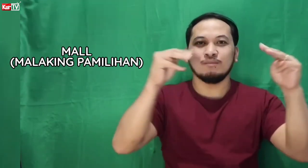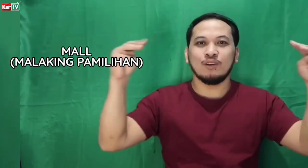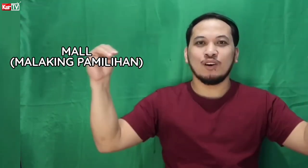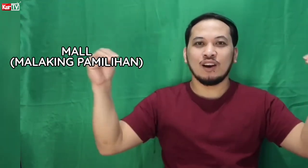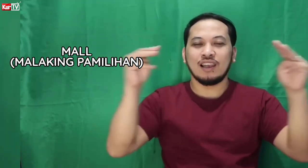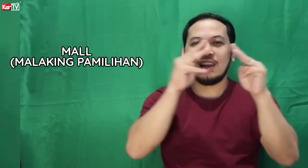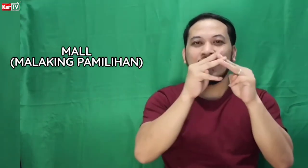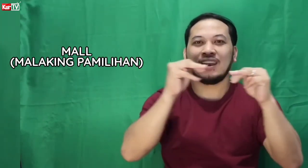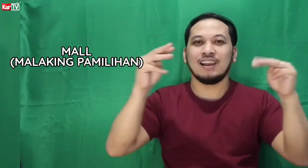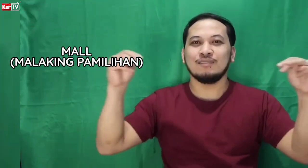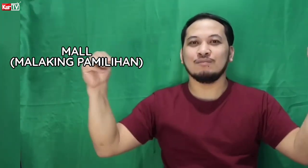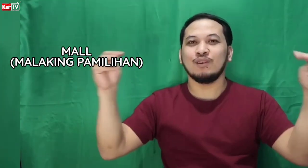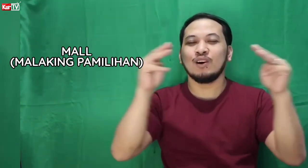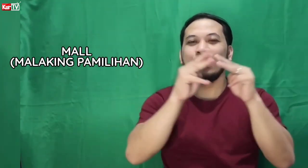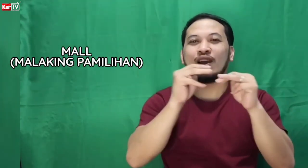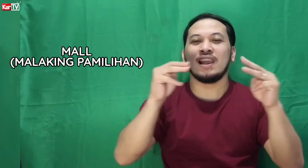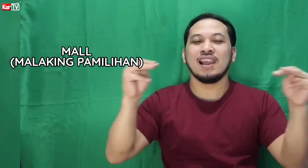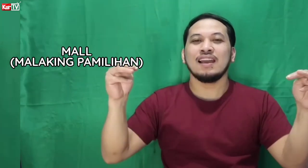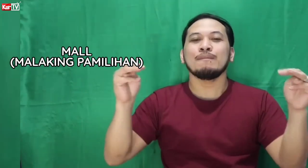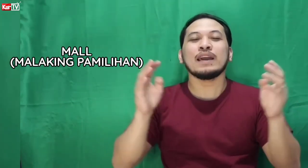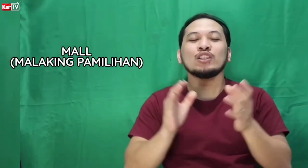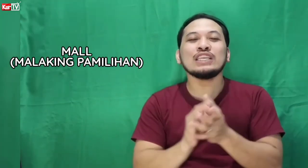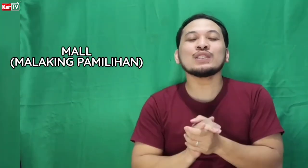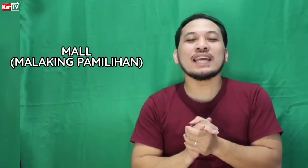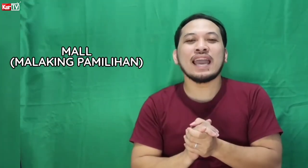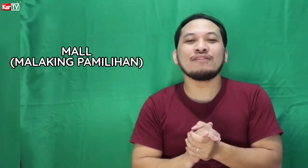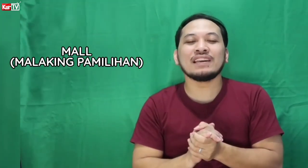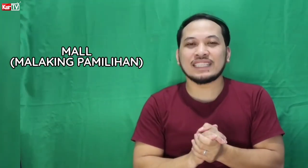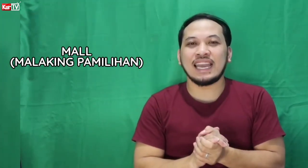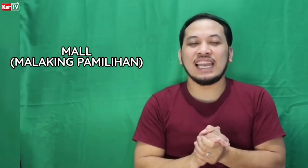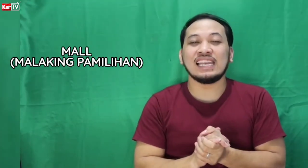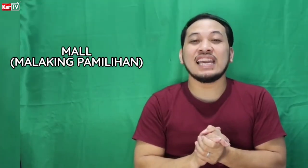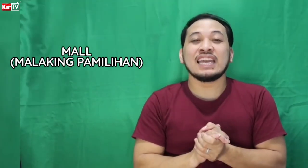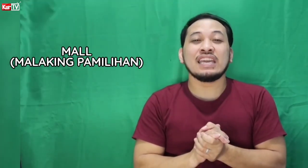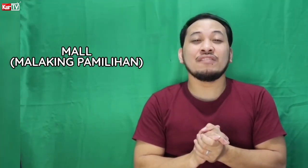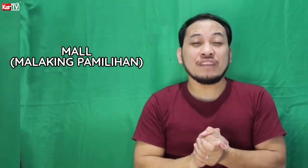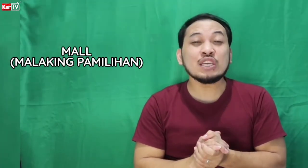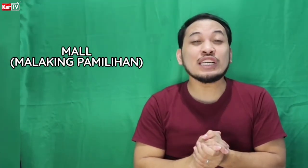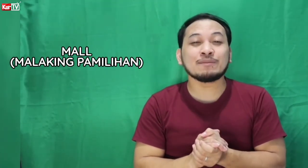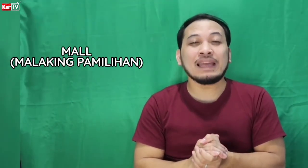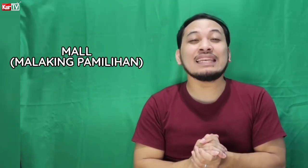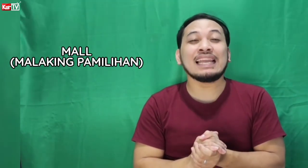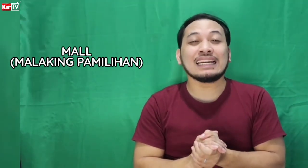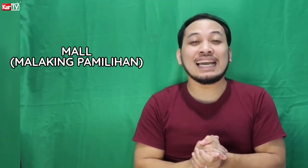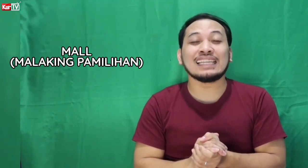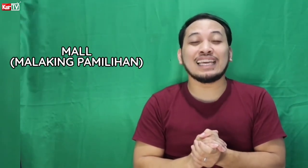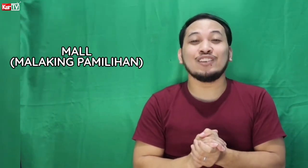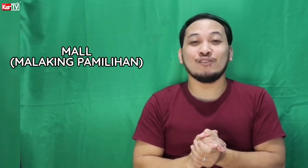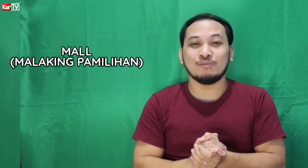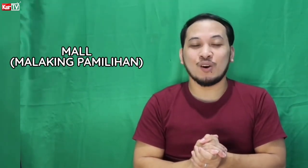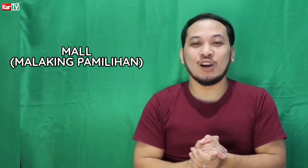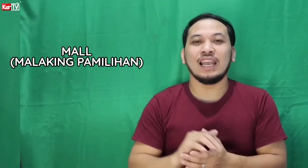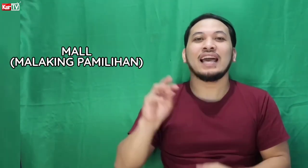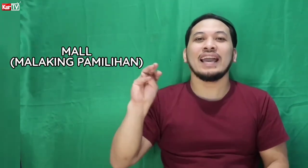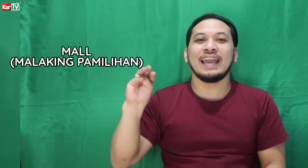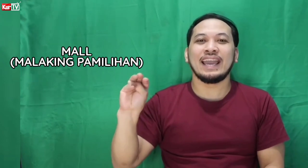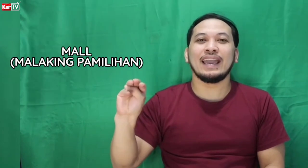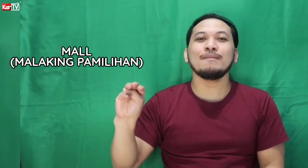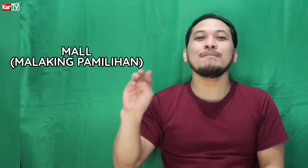Mall. Mall. Pero dito sa FSL, i-fingerspell na lang natin yung mall. M